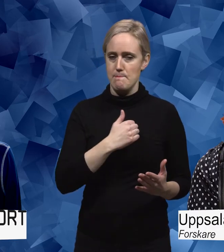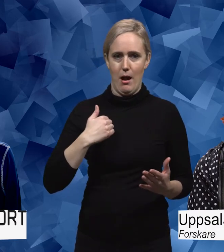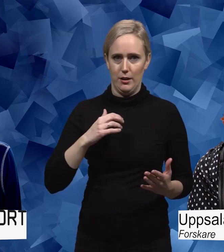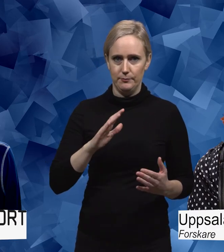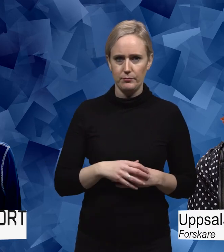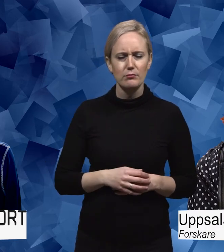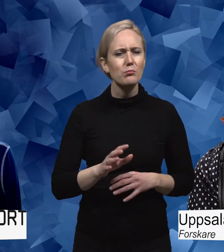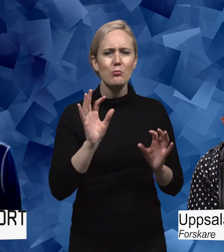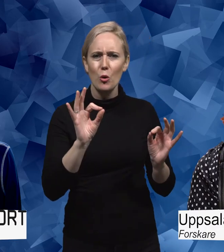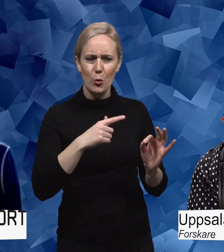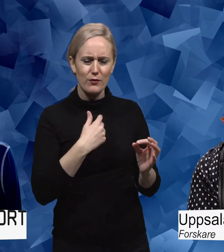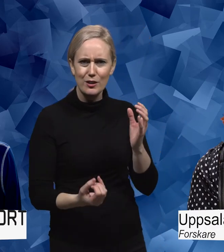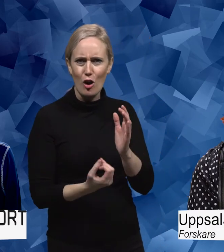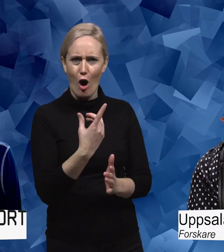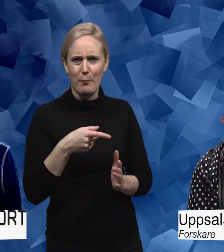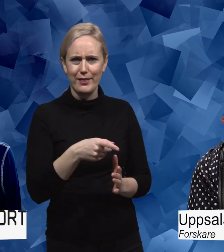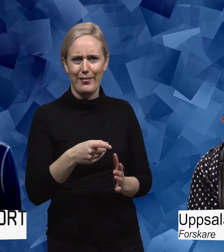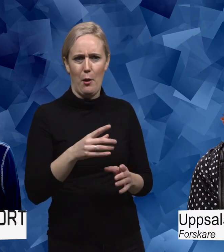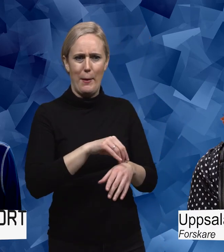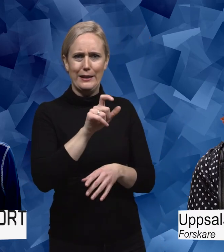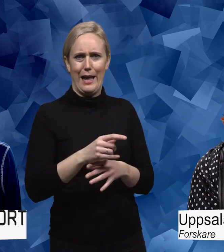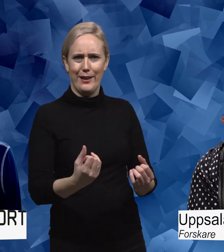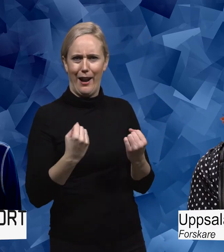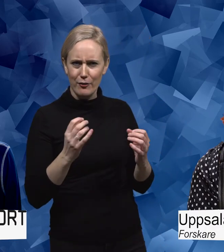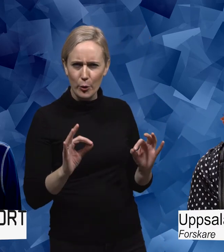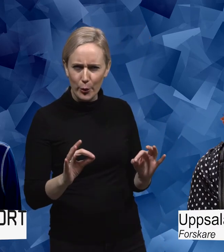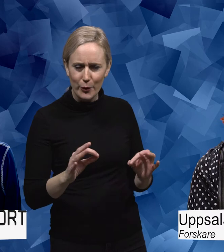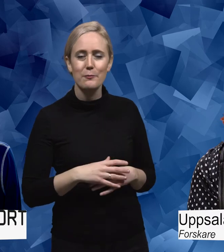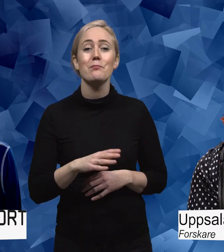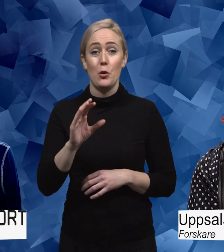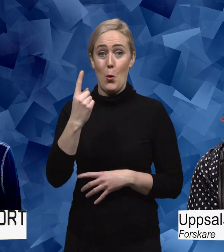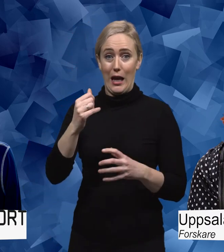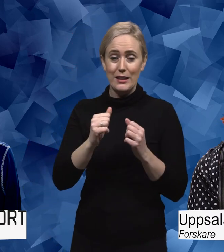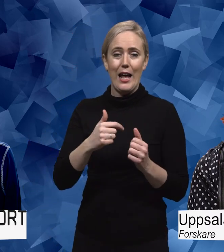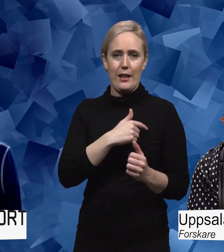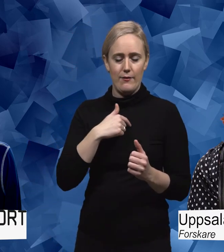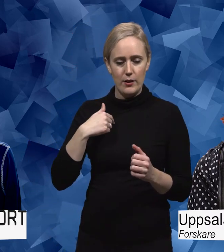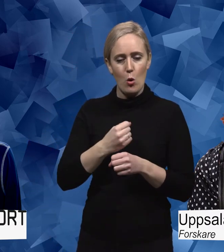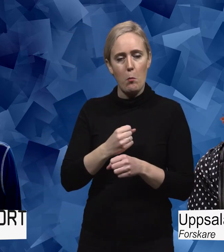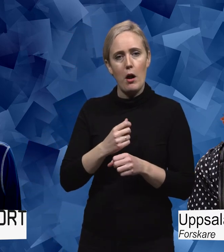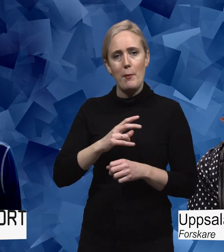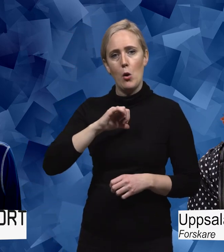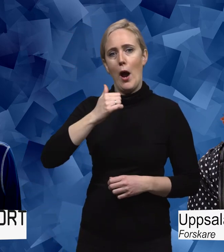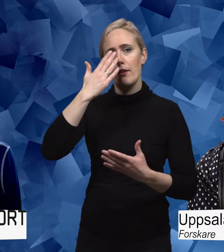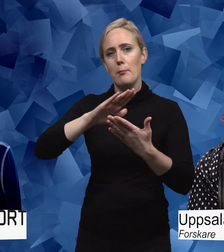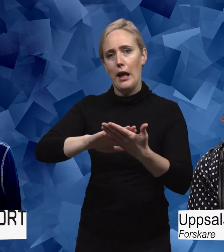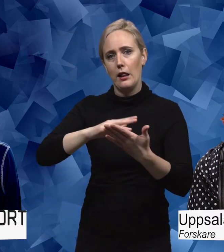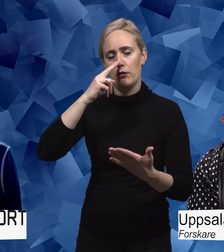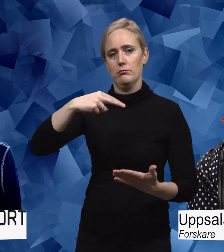Hur skapar vi patientkraft? Ja, ett sätt är ju just att jobba med självbild. Som jag berättade tidigare så jag var